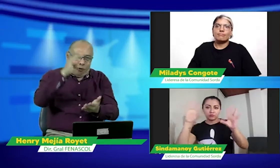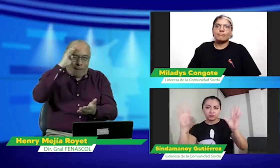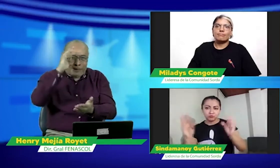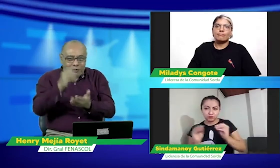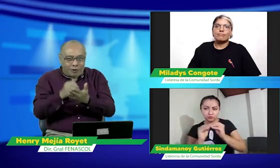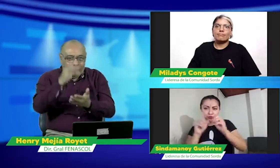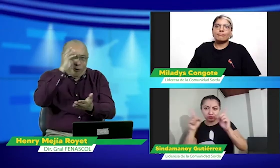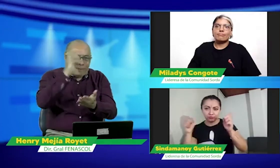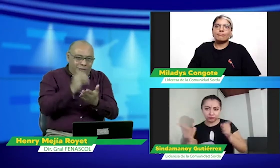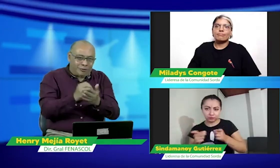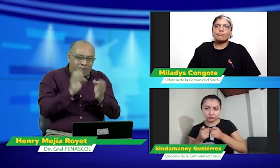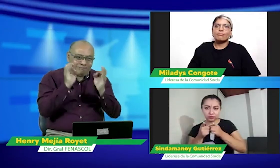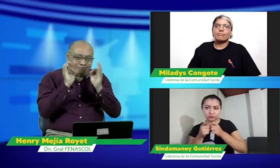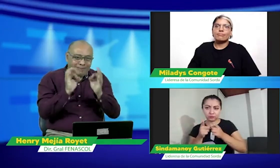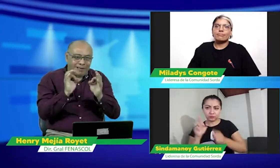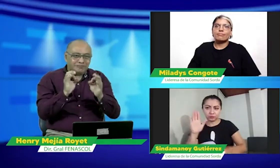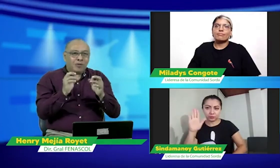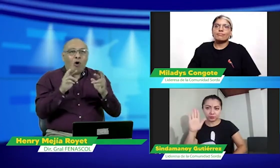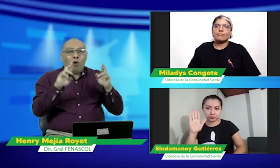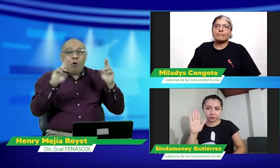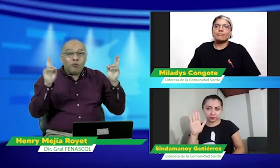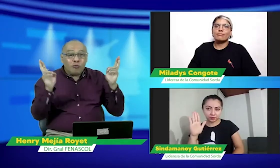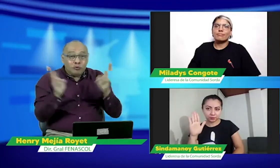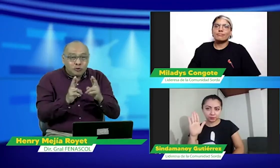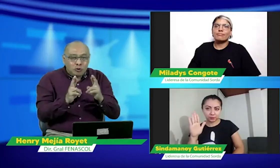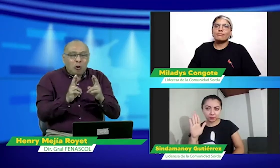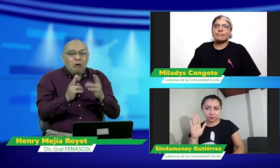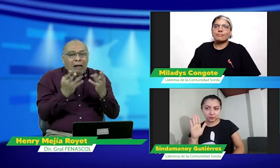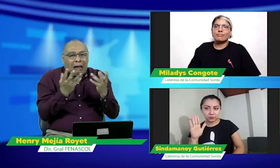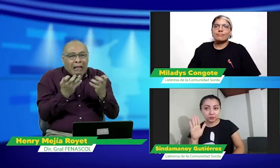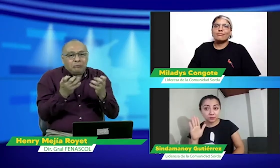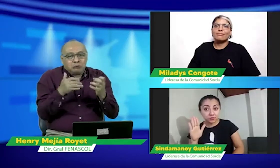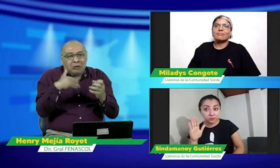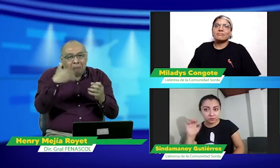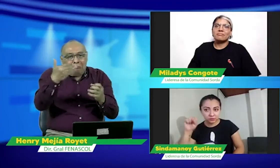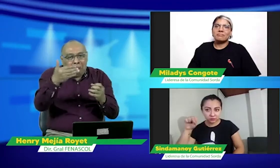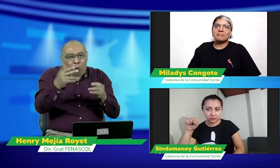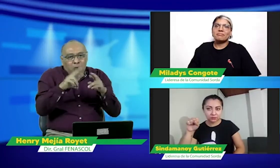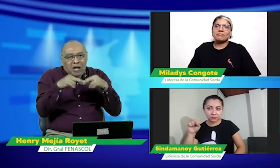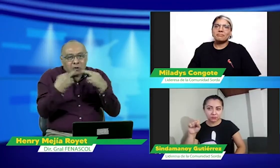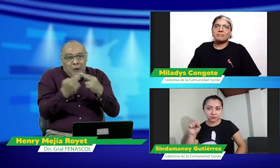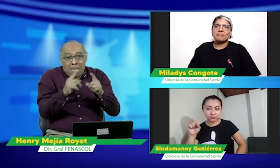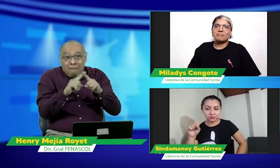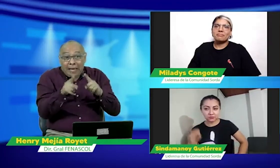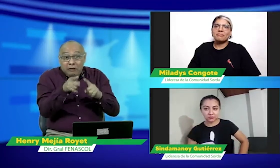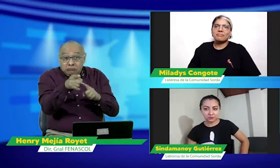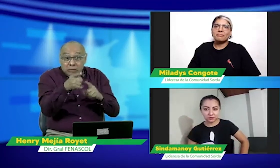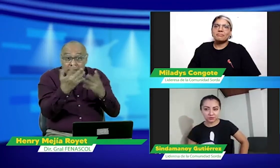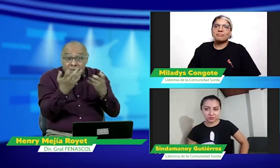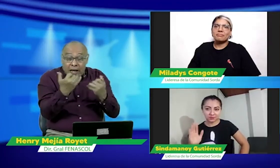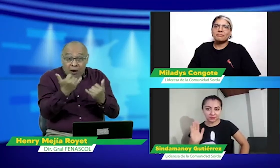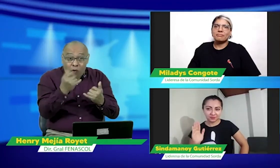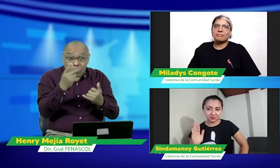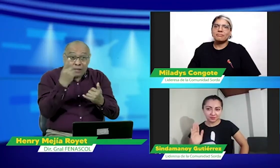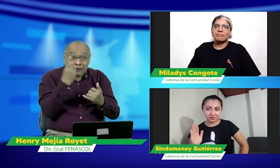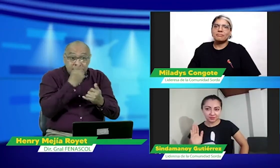patrimonio muchísimas gracias sería bueno hacer una conclusión gracias Cinda quisiéramos dar una conclusión en este momento